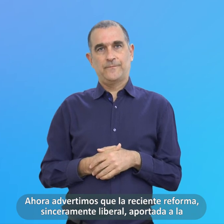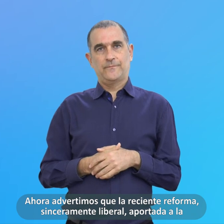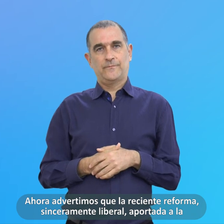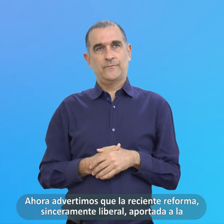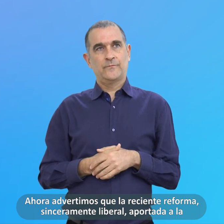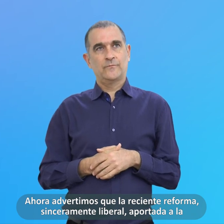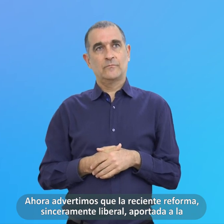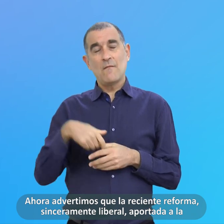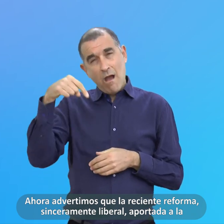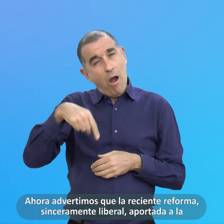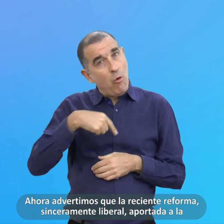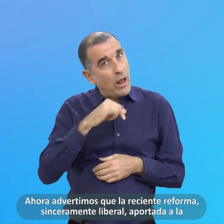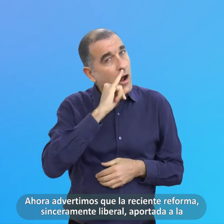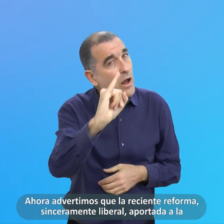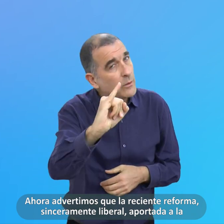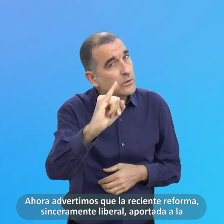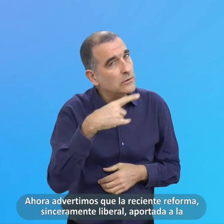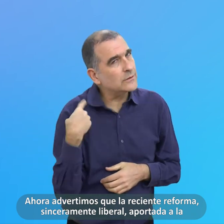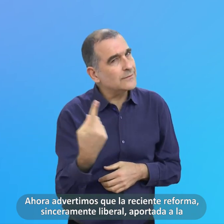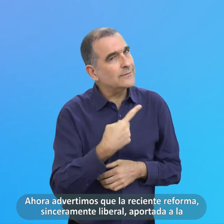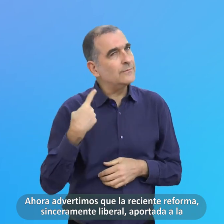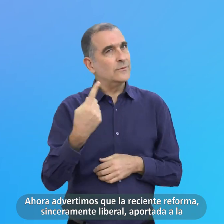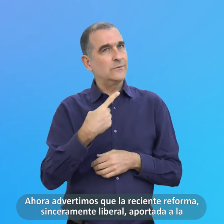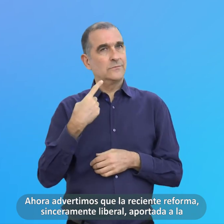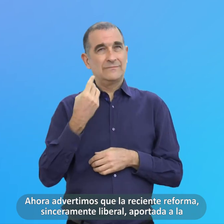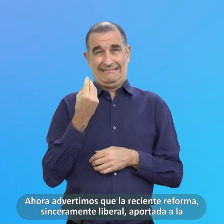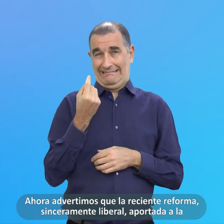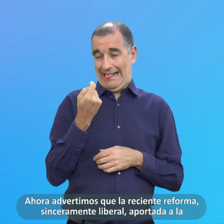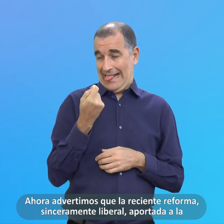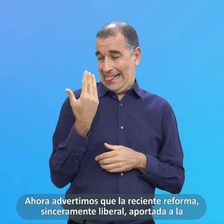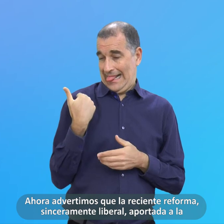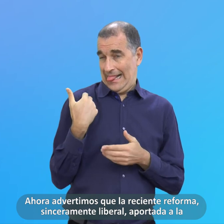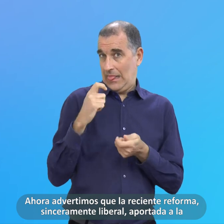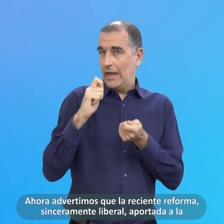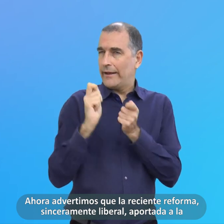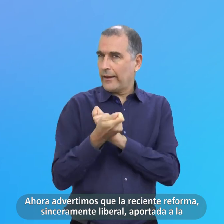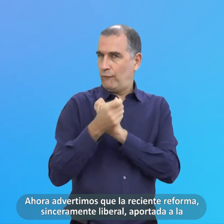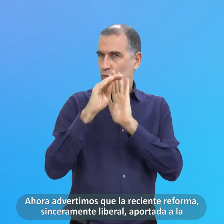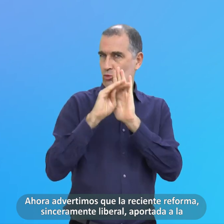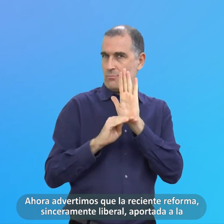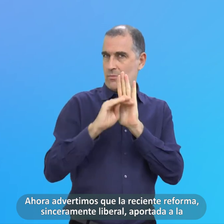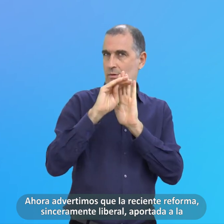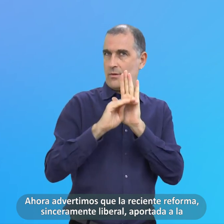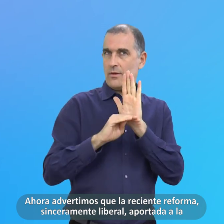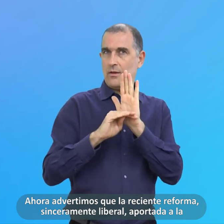Ahora Advertimos Que la reciente Reforma Sinceramente Liberal